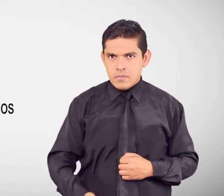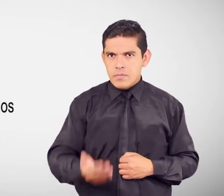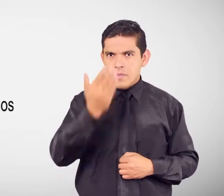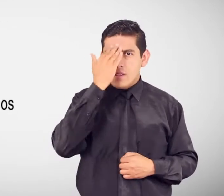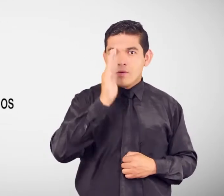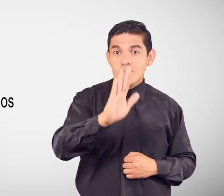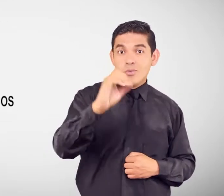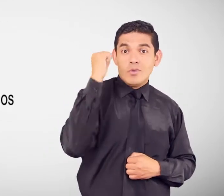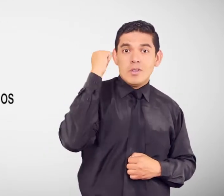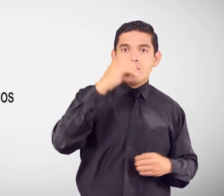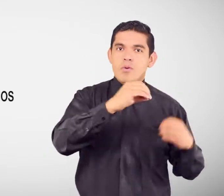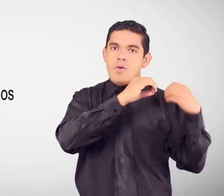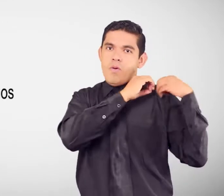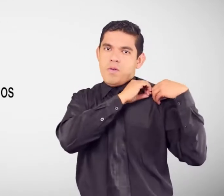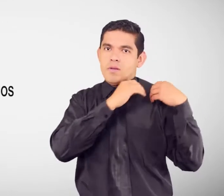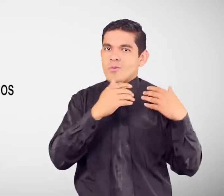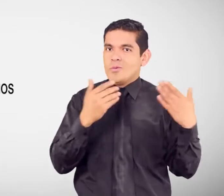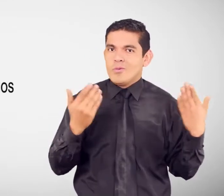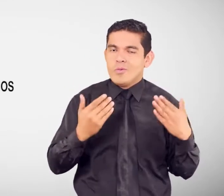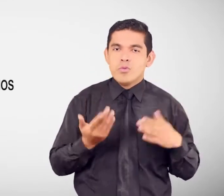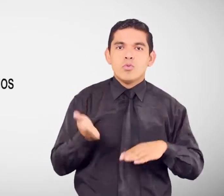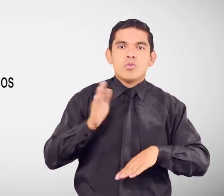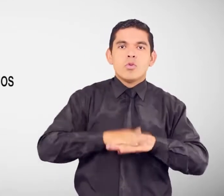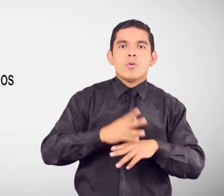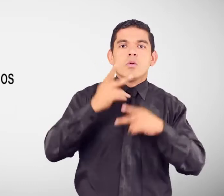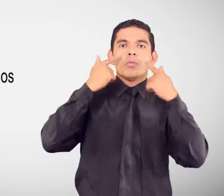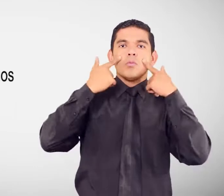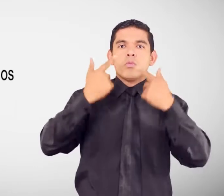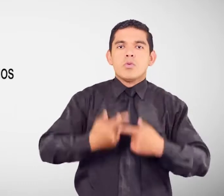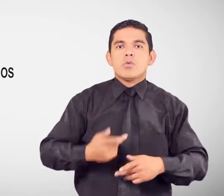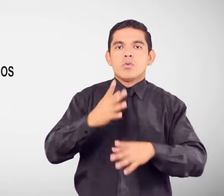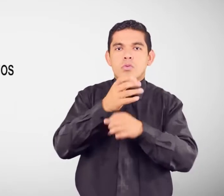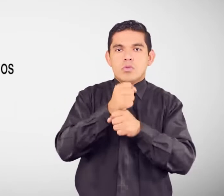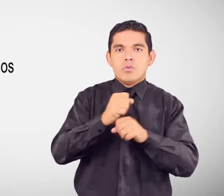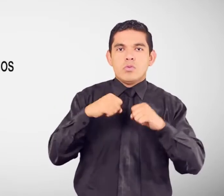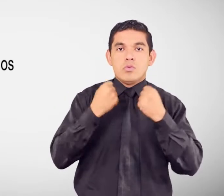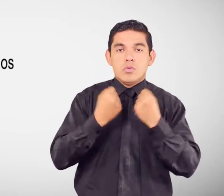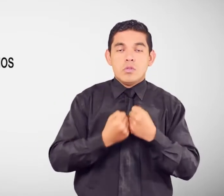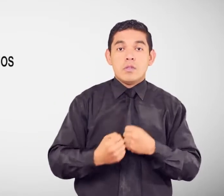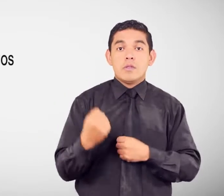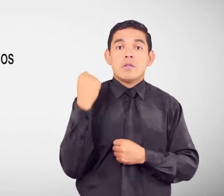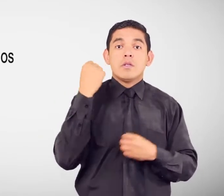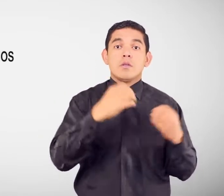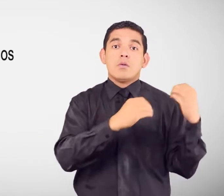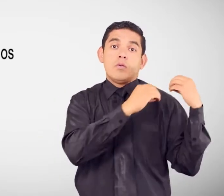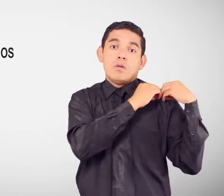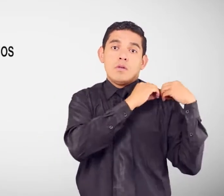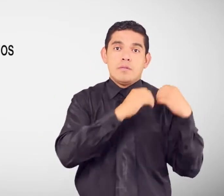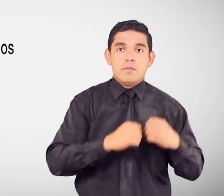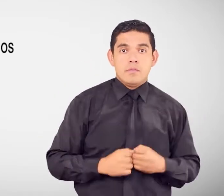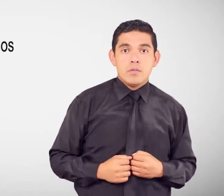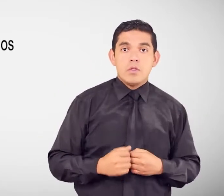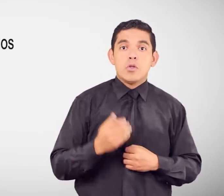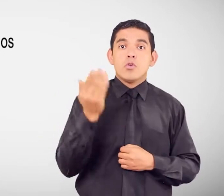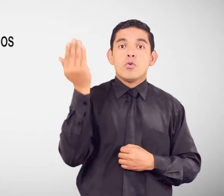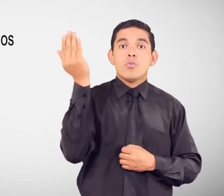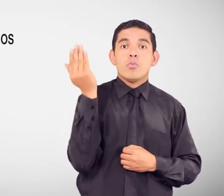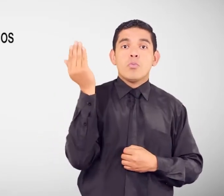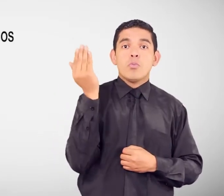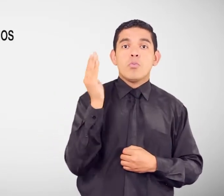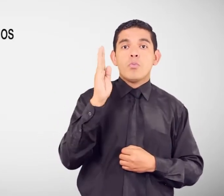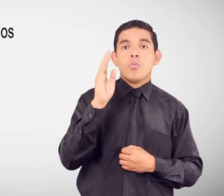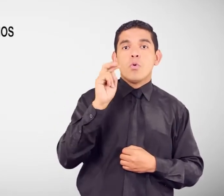Derechos y obligaciones Bono Joaquín Gallegos Lara ¿En qué consiste? Es la entrega mensual De